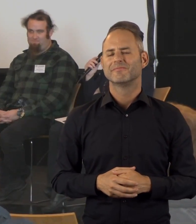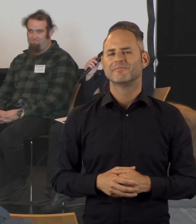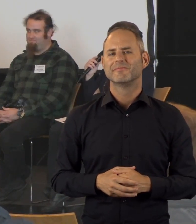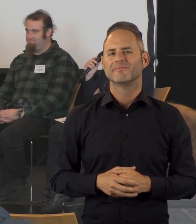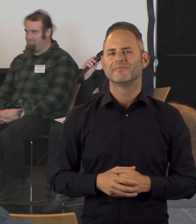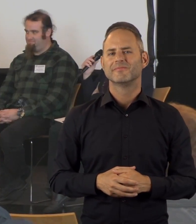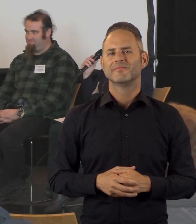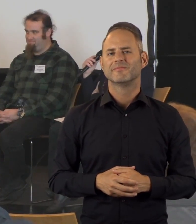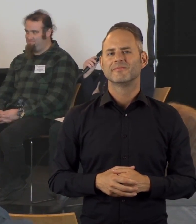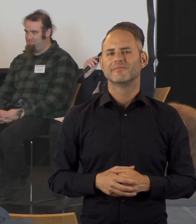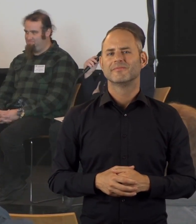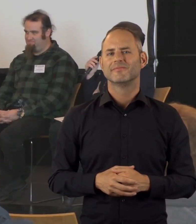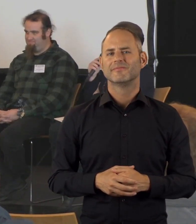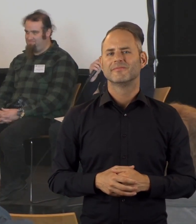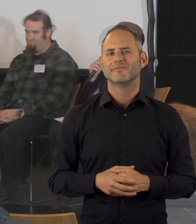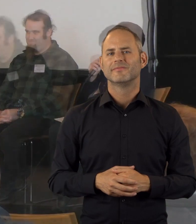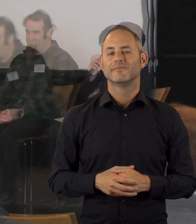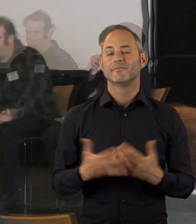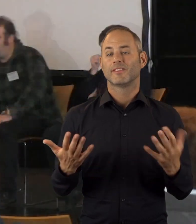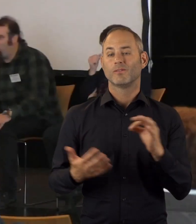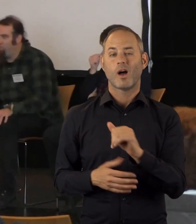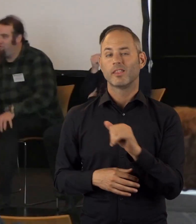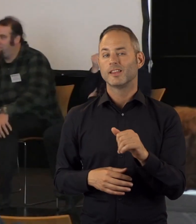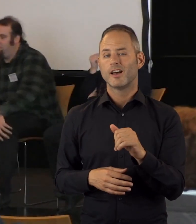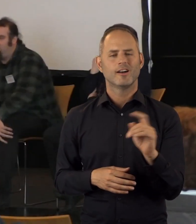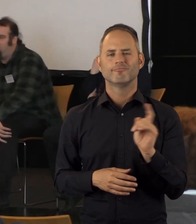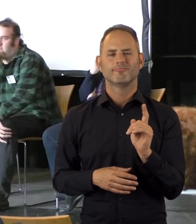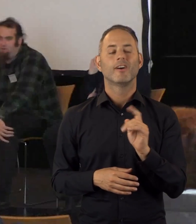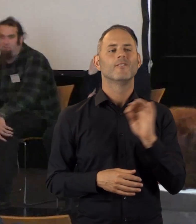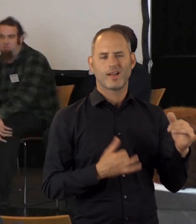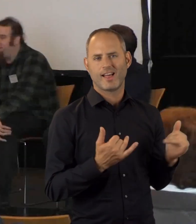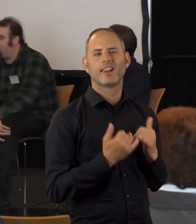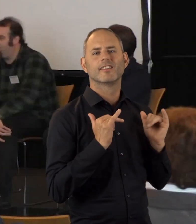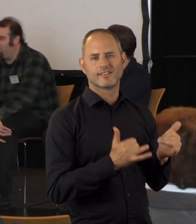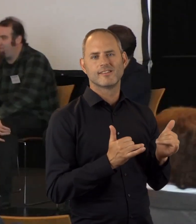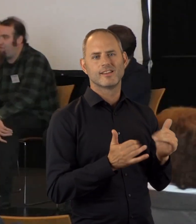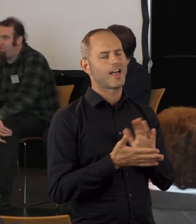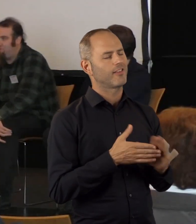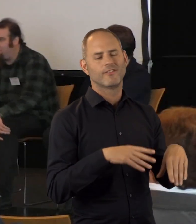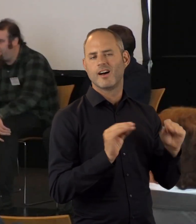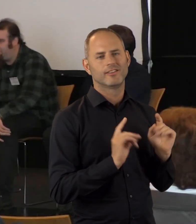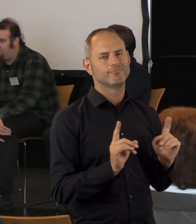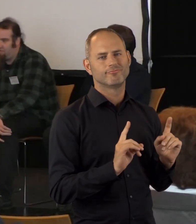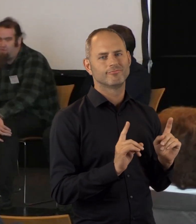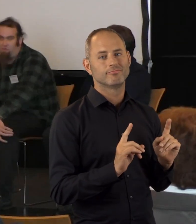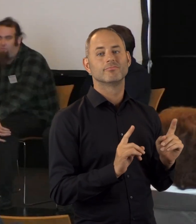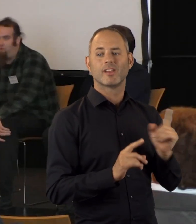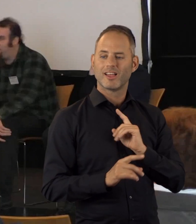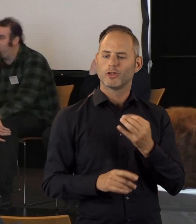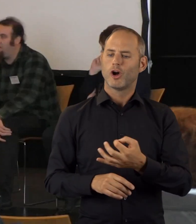ersten Wochen waren dann schon sehr schwierig. Aber nicht für Annika, sondern für die Eltern, für die es anfangs nicht einfach war, ihre Tochter